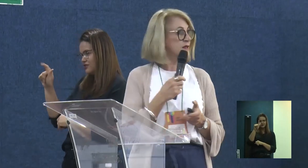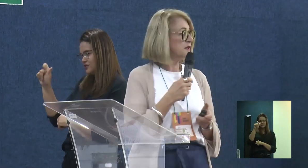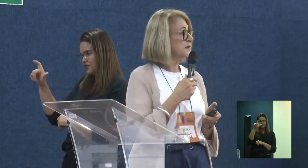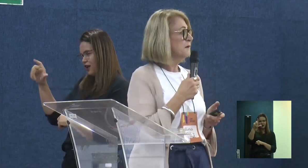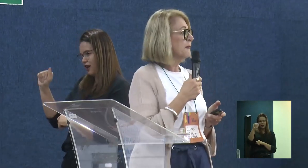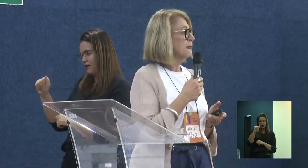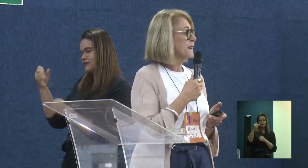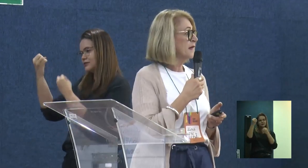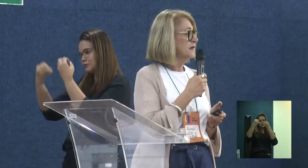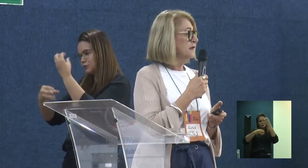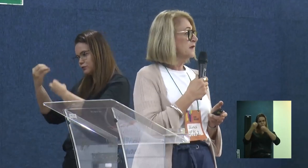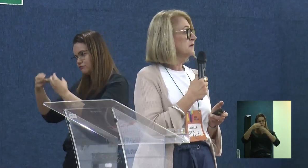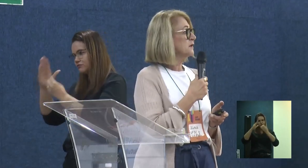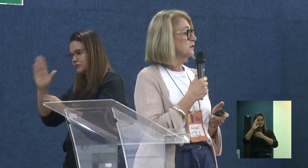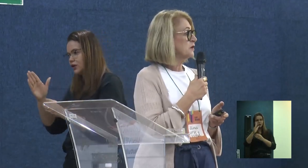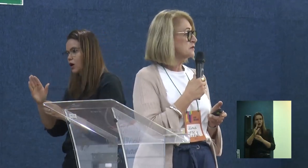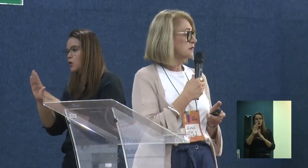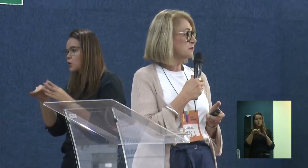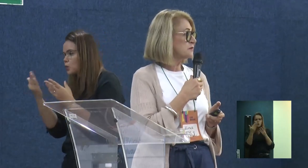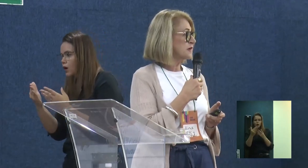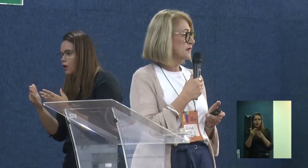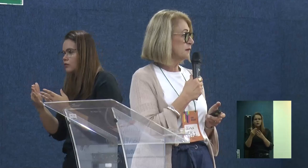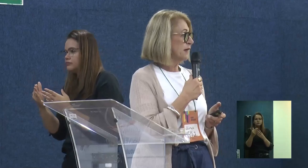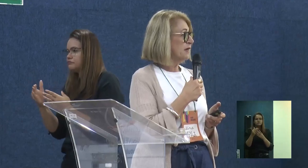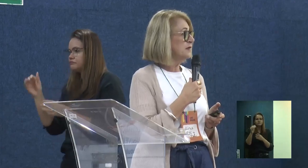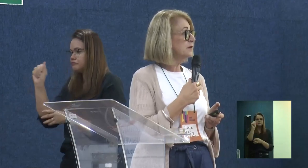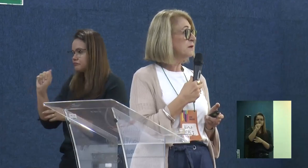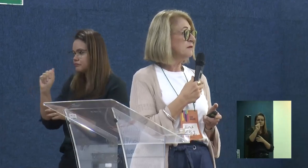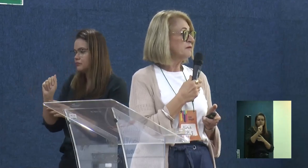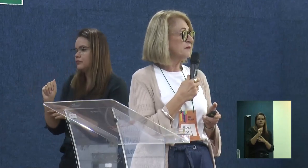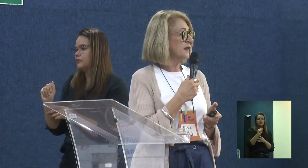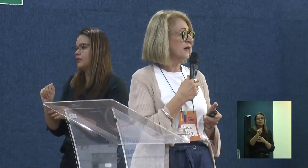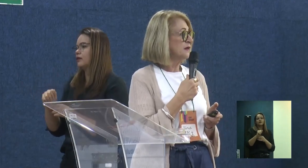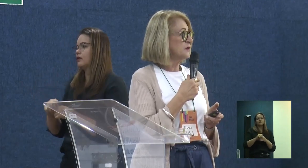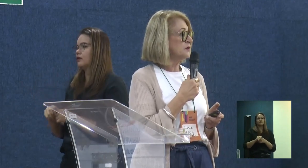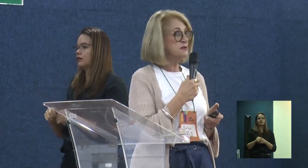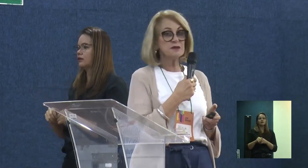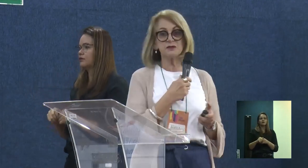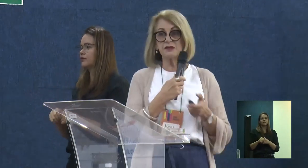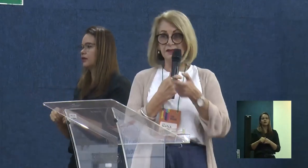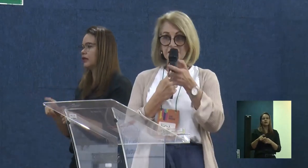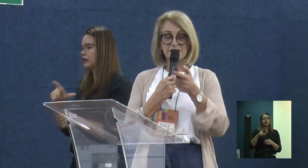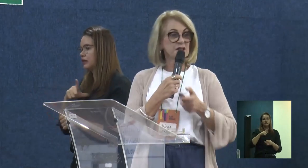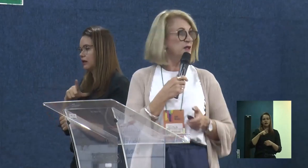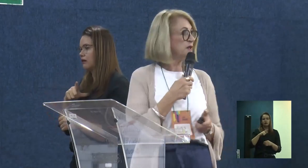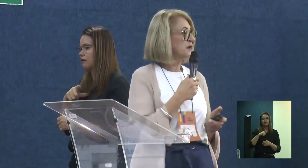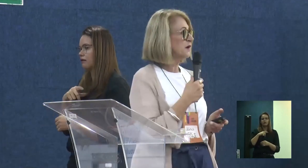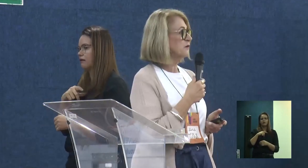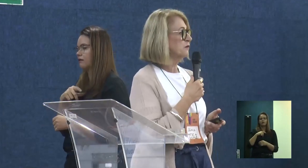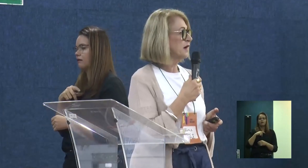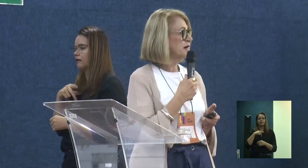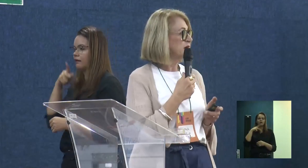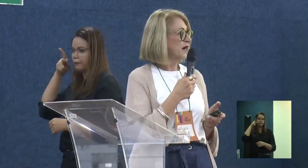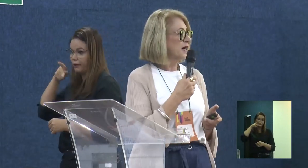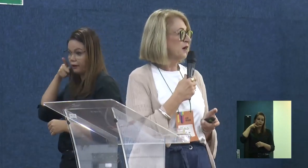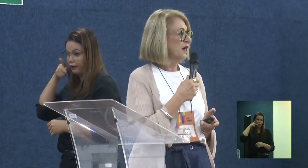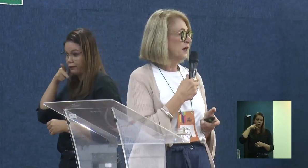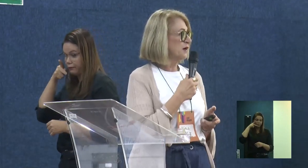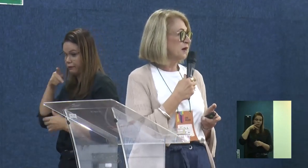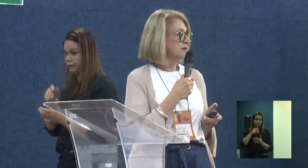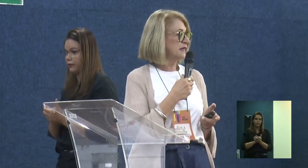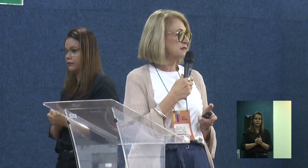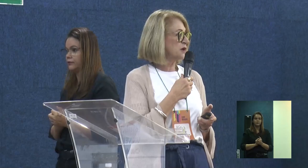associadas aqui, né, então nós temos a da Paraíba, nós temos LIS aqui, né, com